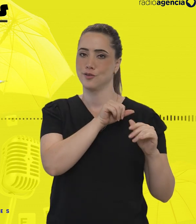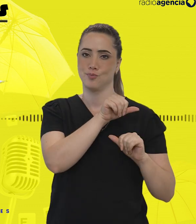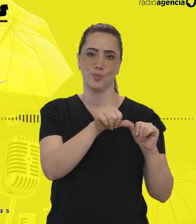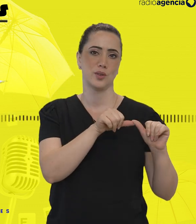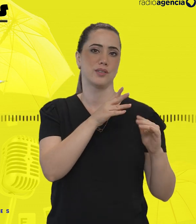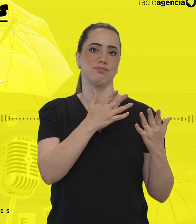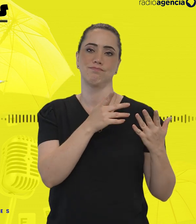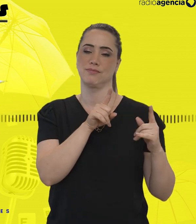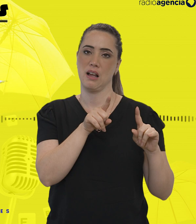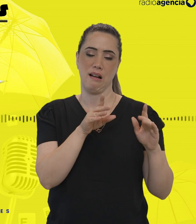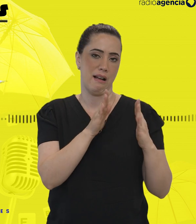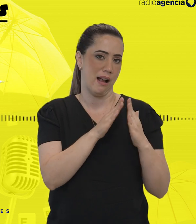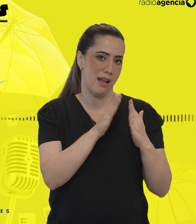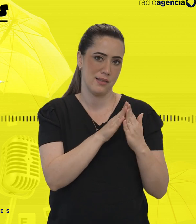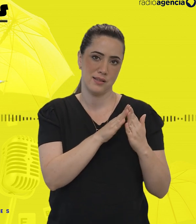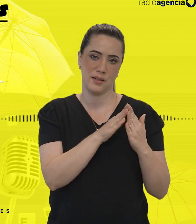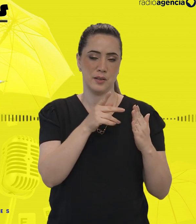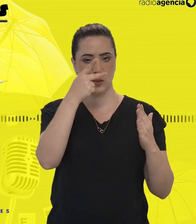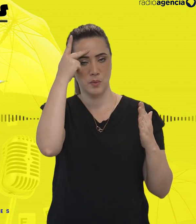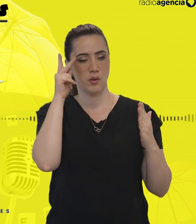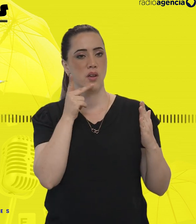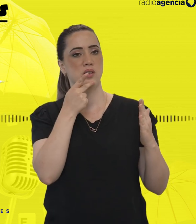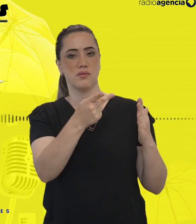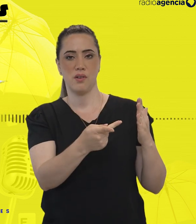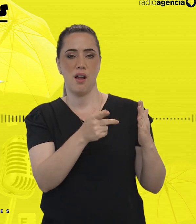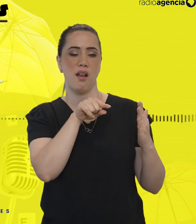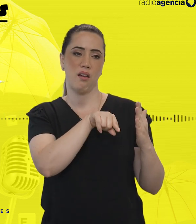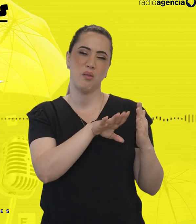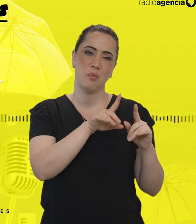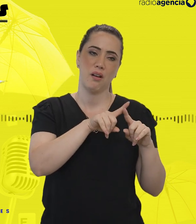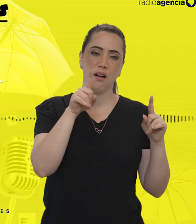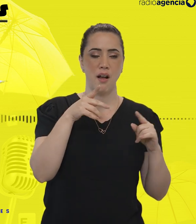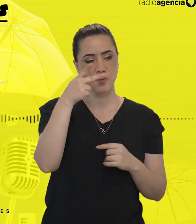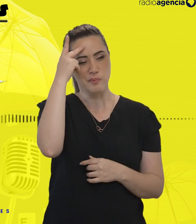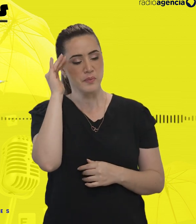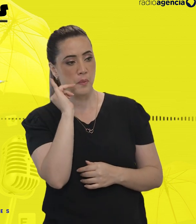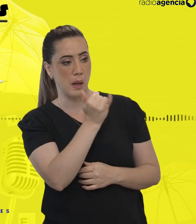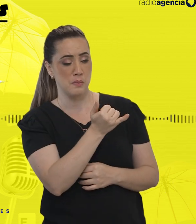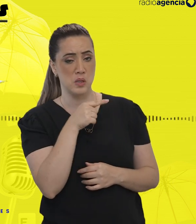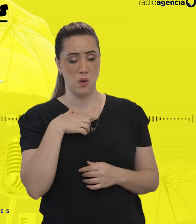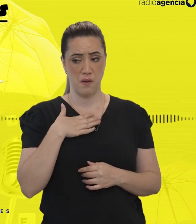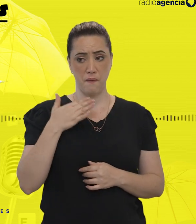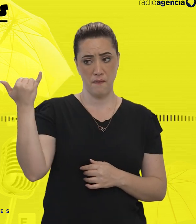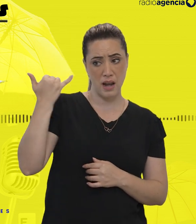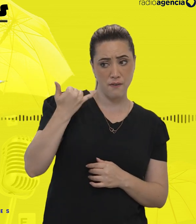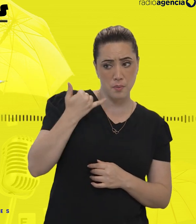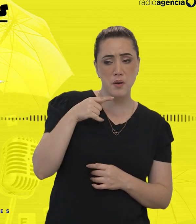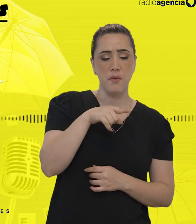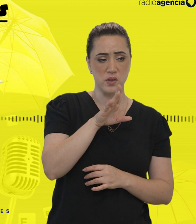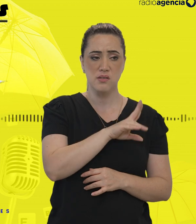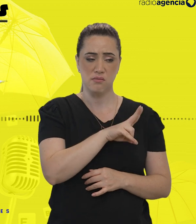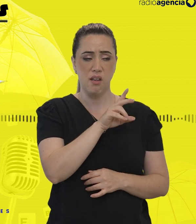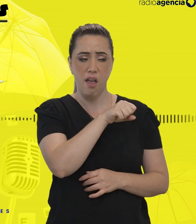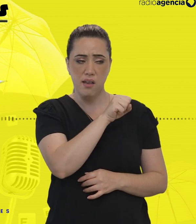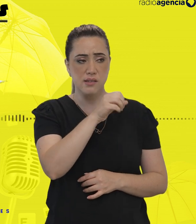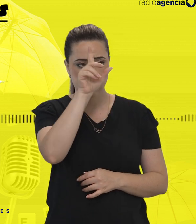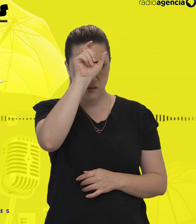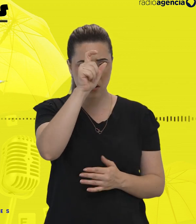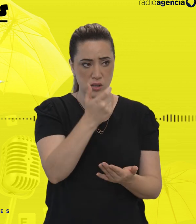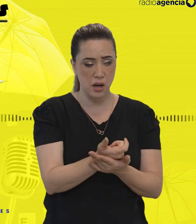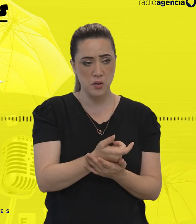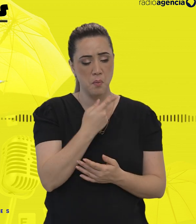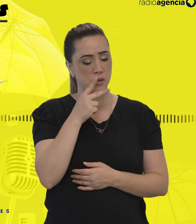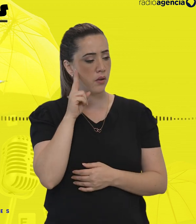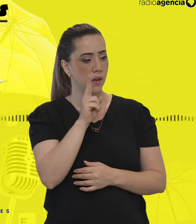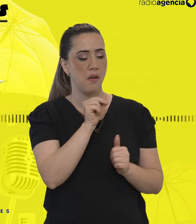antiga que se fala, mas que é muito verdade, né? Então, todo mundo falava assim, ah, Maria, você é disléxica mesmo, mas só na